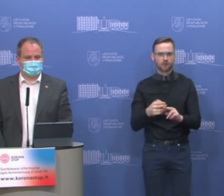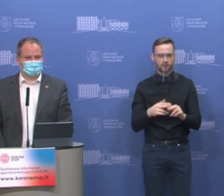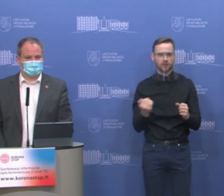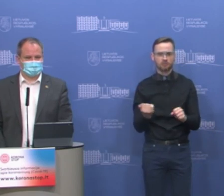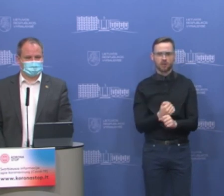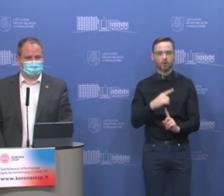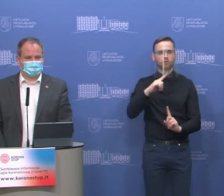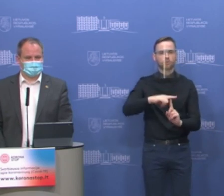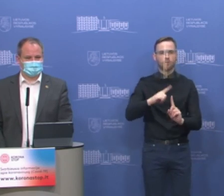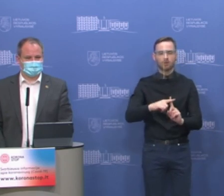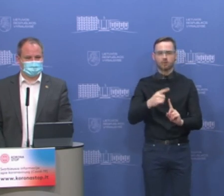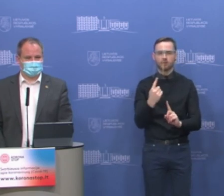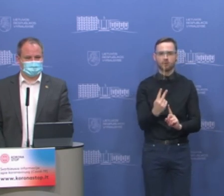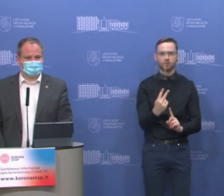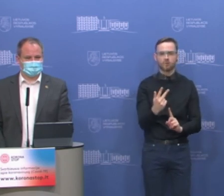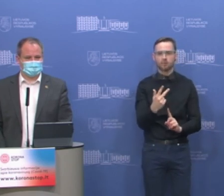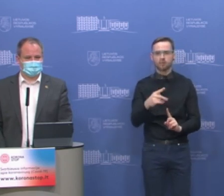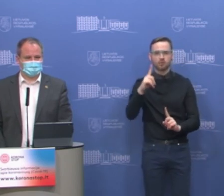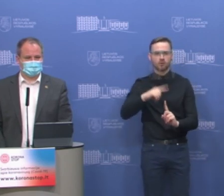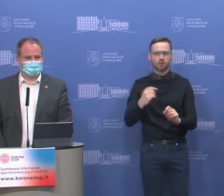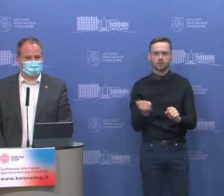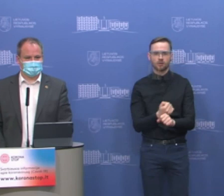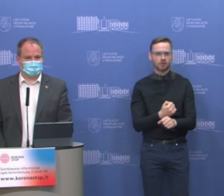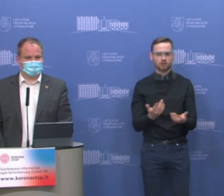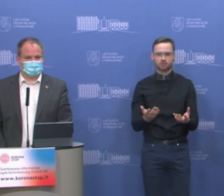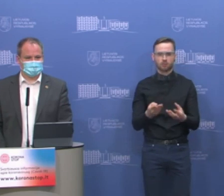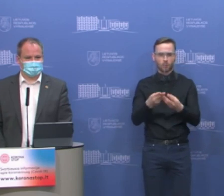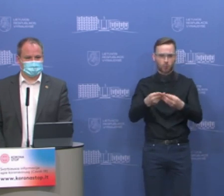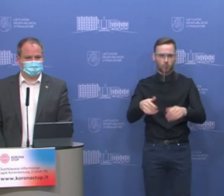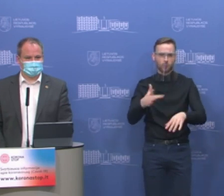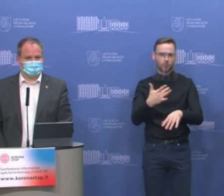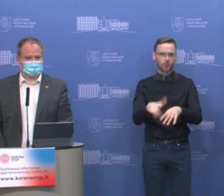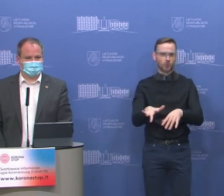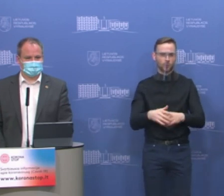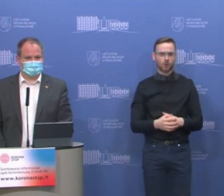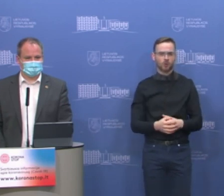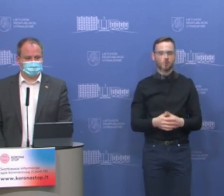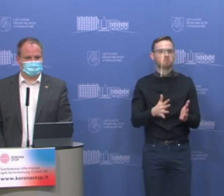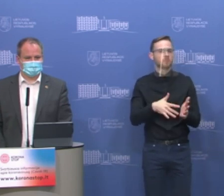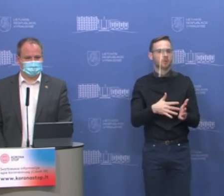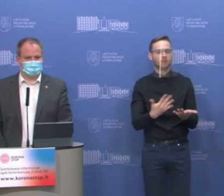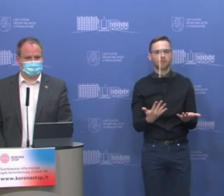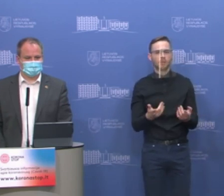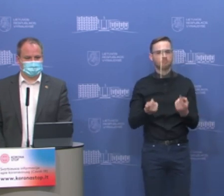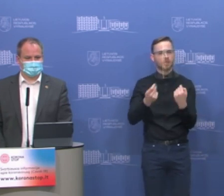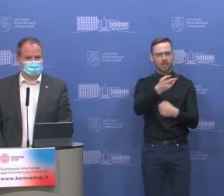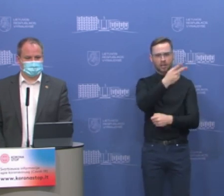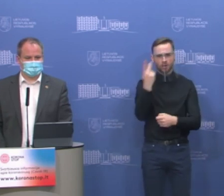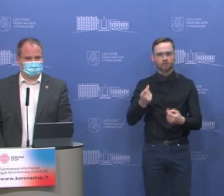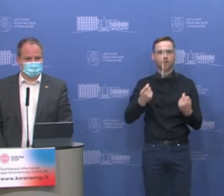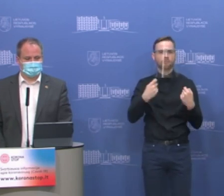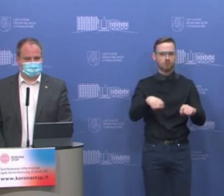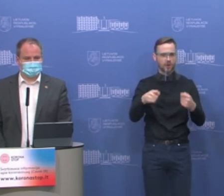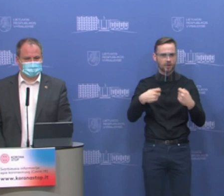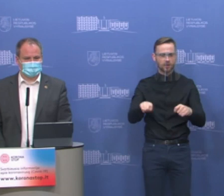utilizuoti paaukštieną. Galbūt turit variantų, kaip galima skatinti tokią priekybą Lietuvoje ir